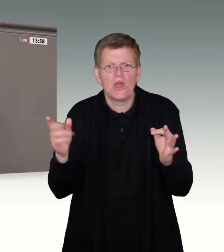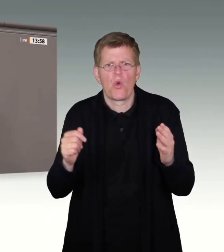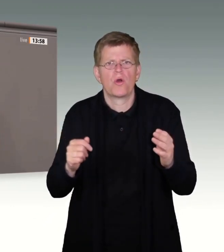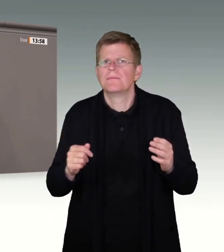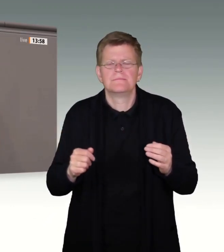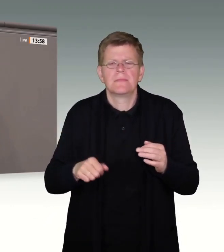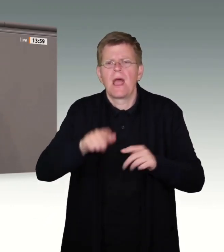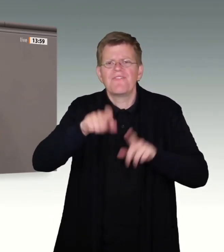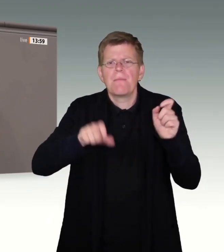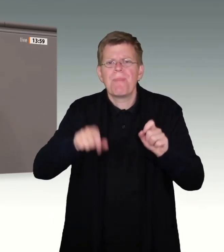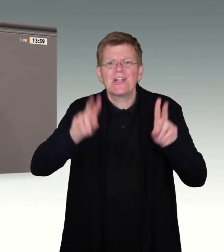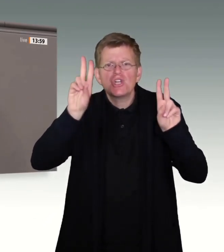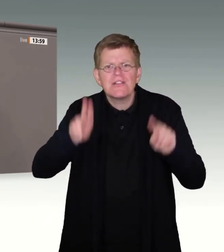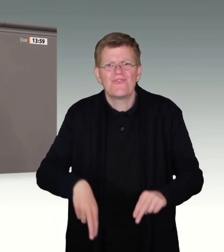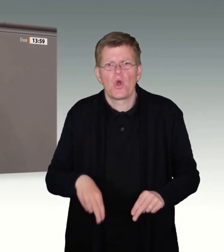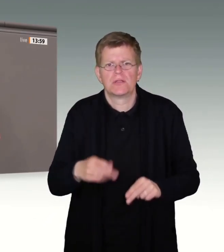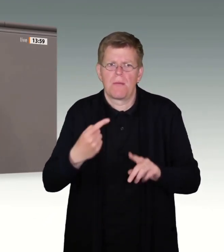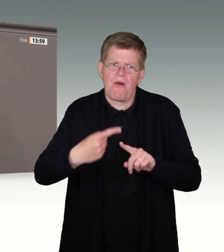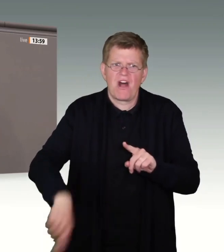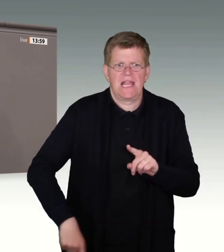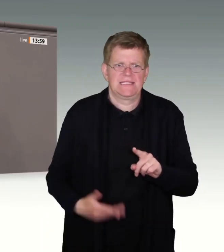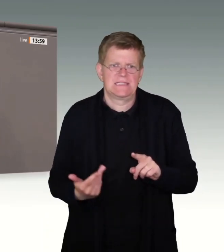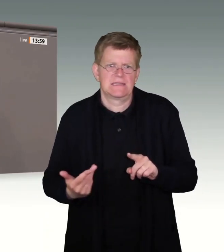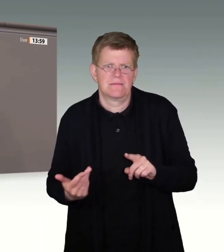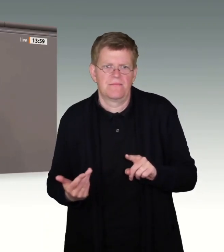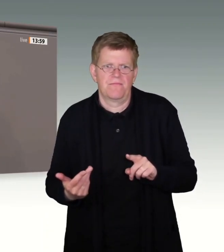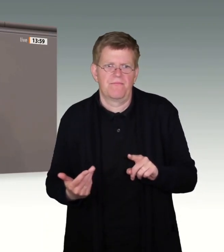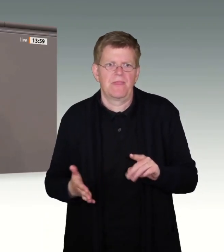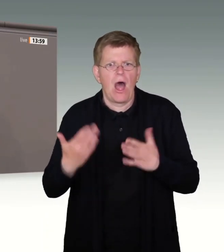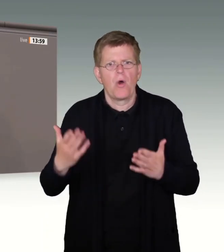Gesellschaft. Dem stellen wir uns entschieden entgegen.